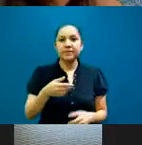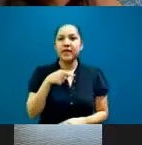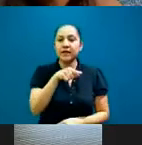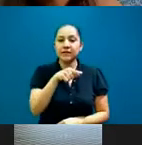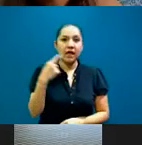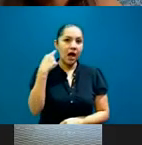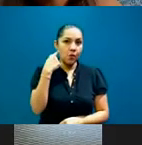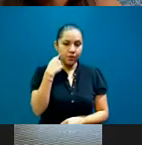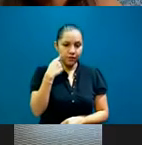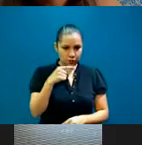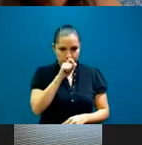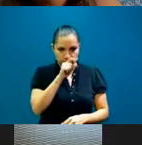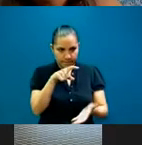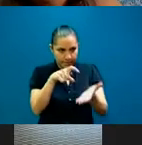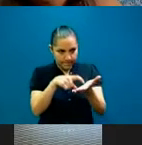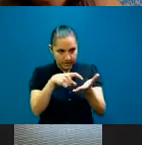¿cierto?